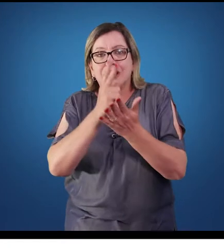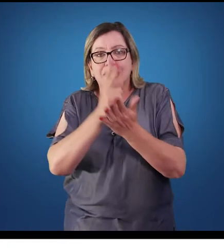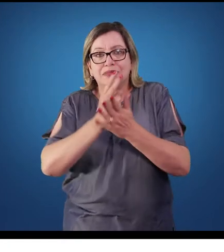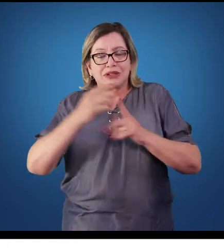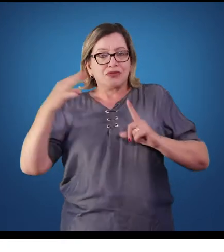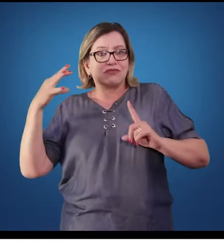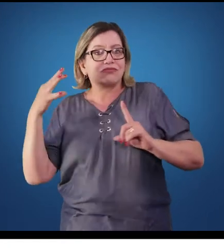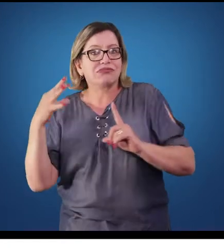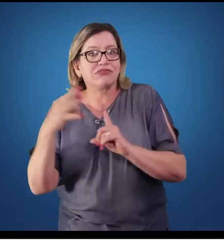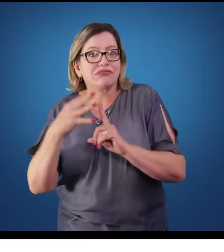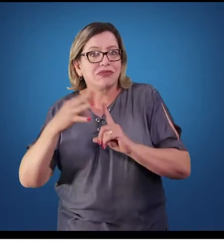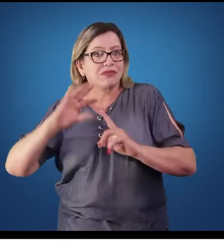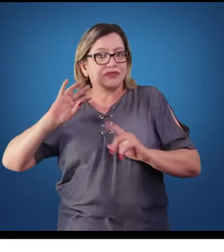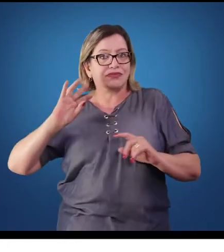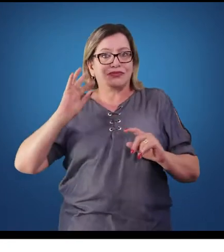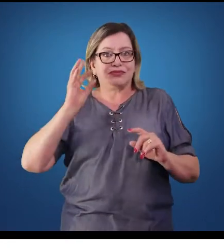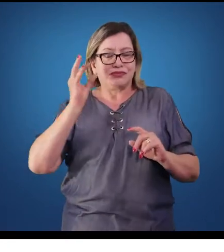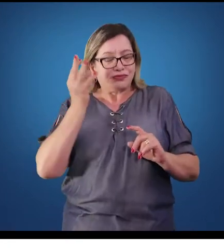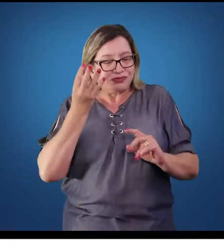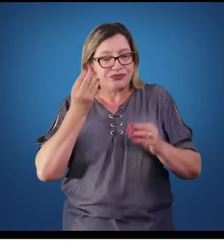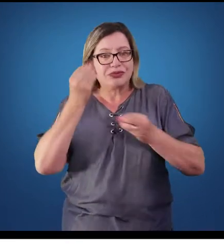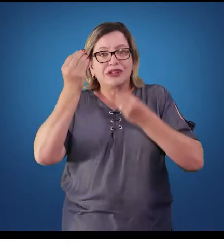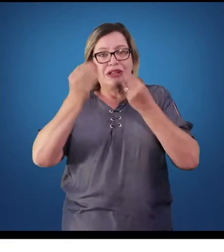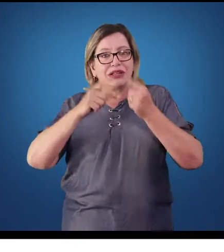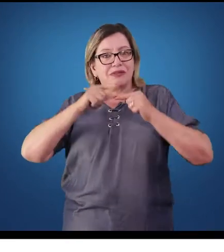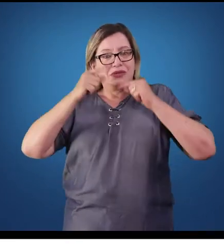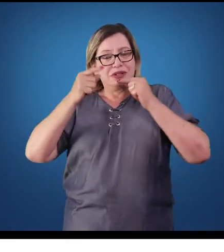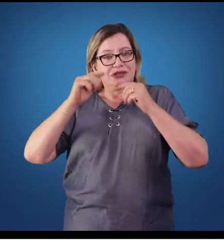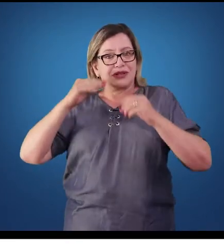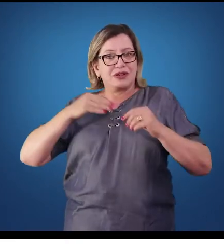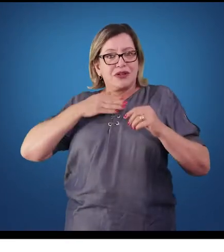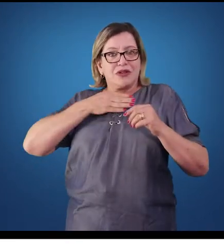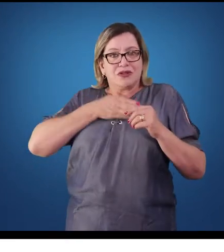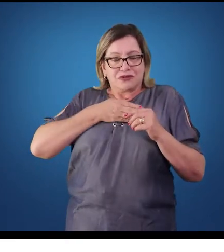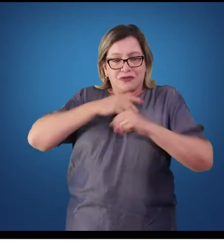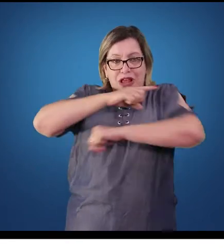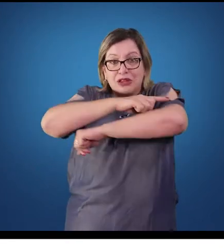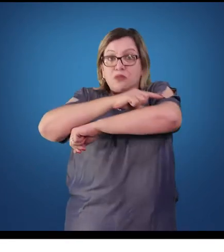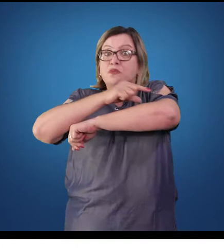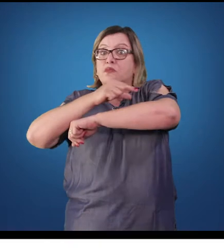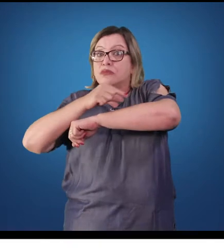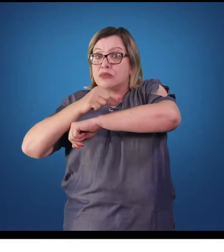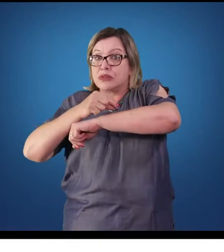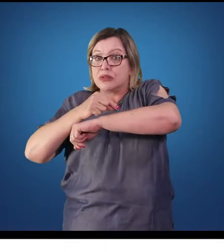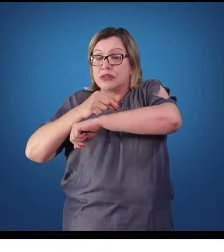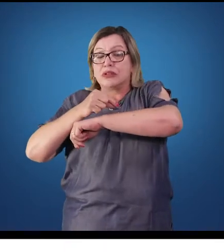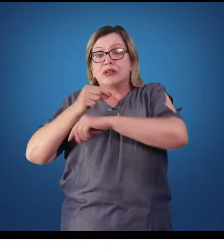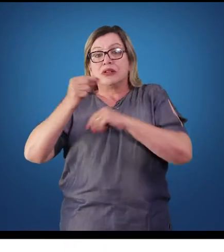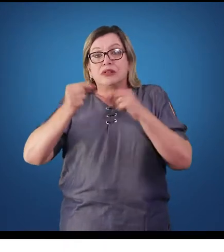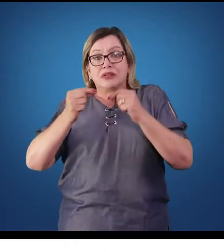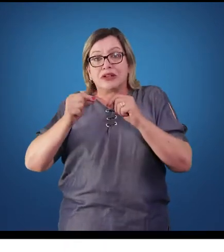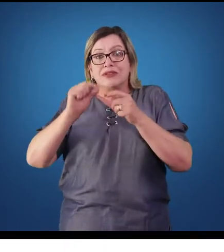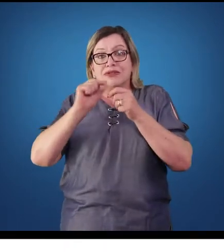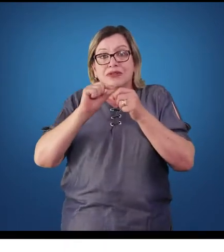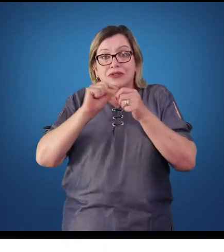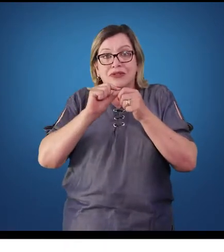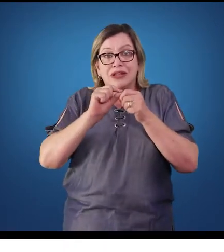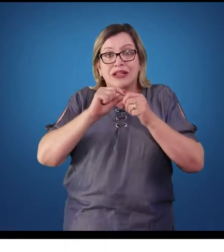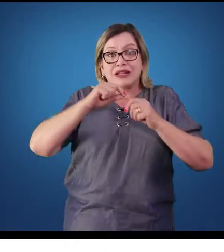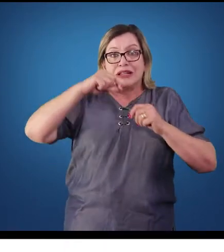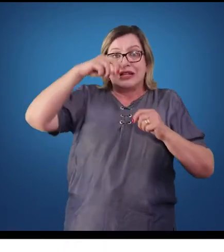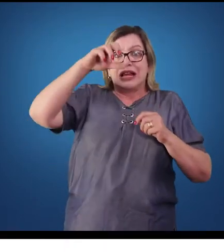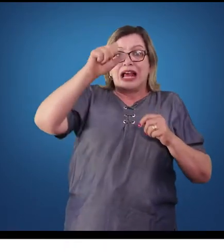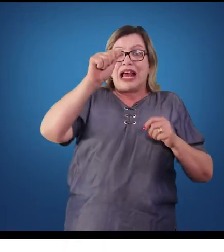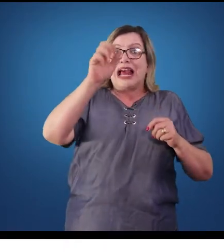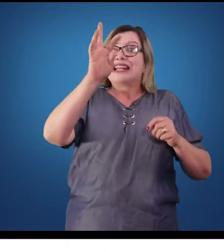estímulo gerado no nódulo sinoatrial passa pela fibra, indo gerar um estímulo no nódulo